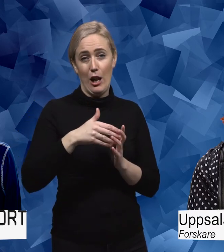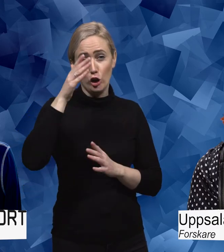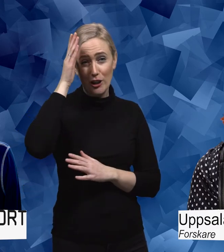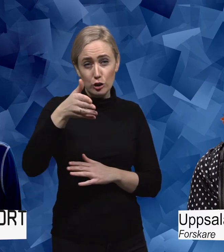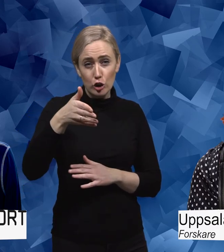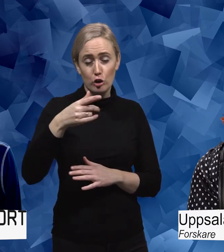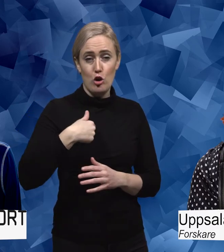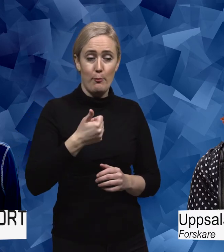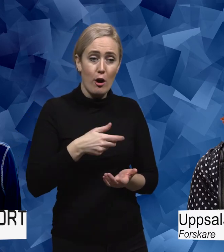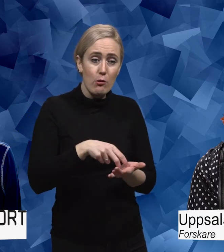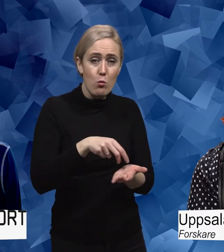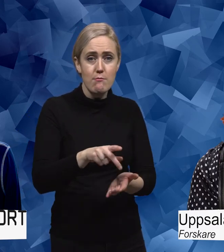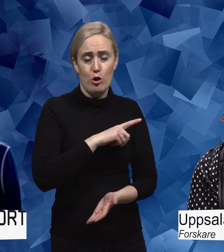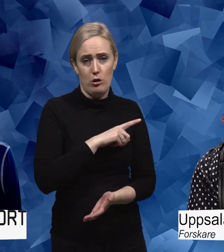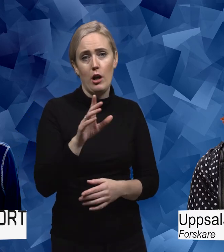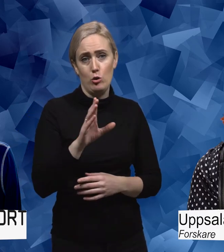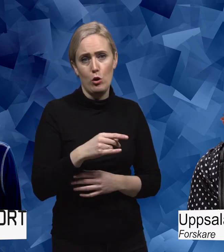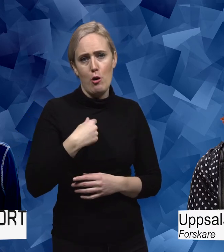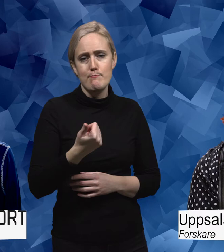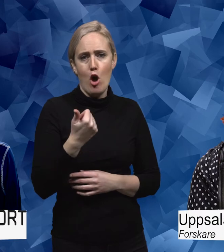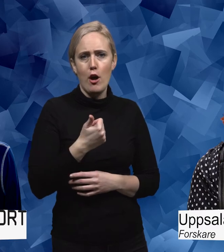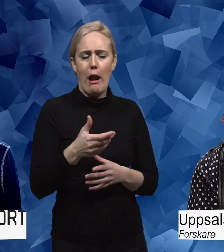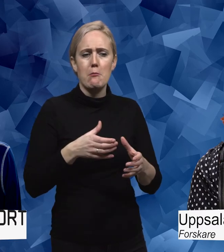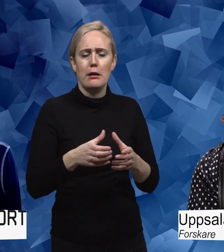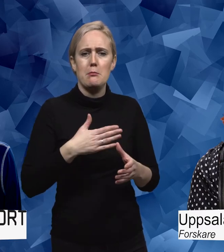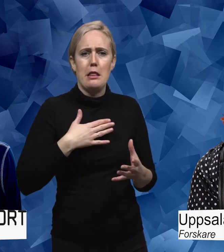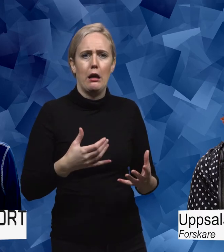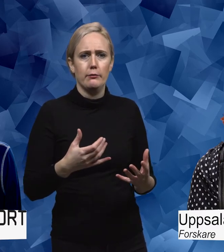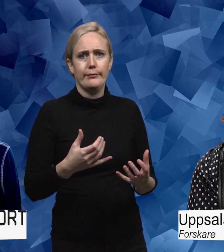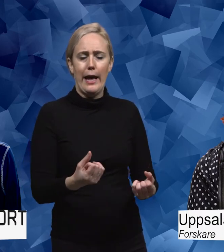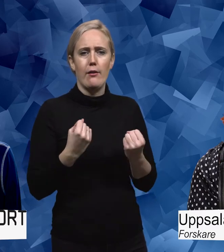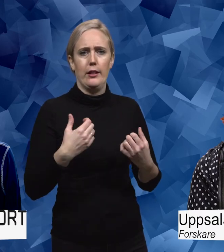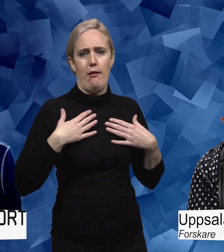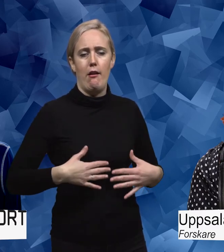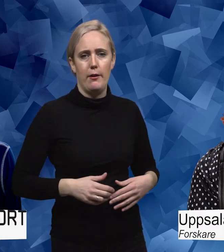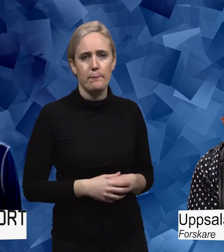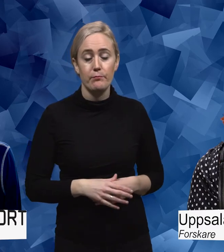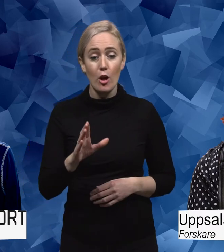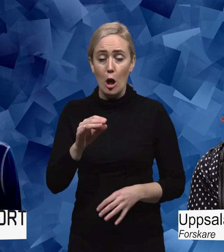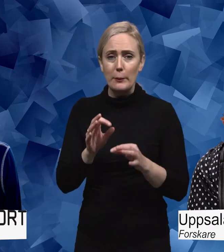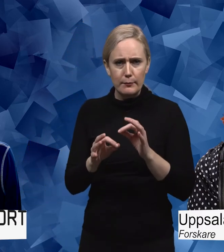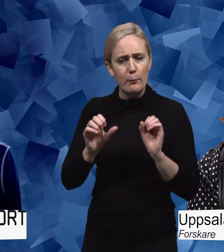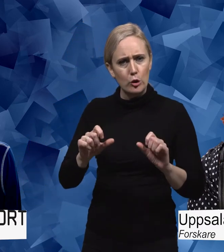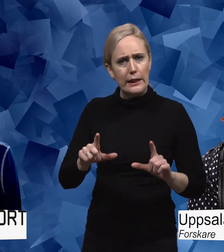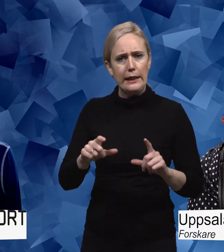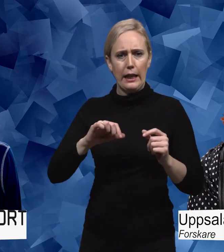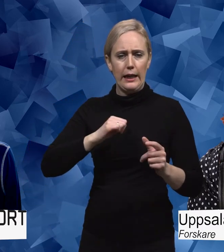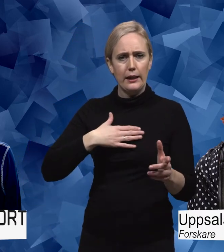disponera mina krafter på rätt sätt. Ja, och det där kan man ju inte hitta åt någon annan. Det där är någonting man måste hitta metoder för att hitta själv sina